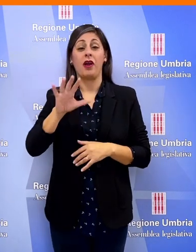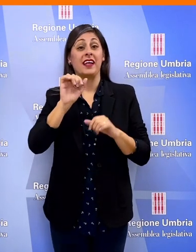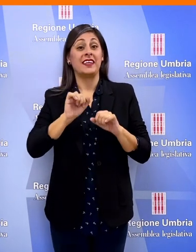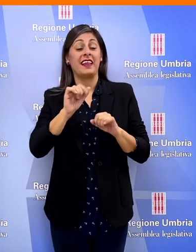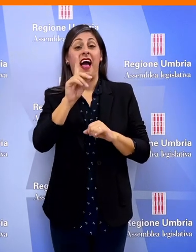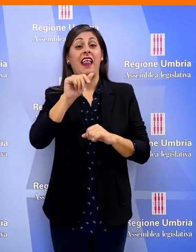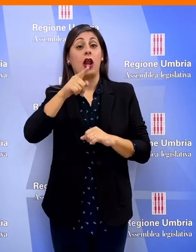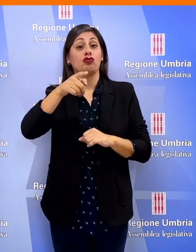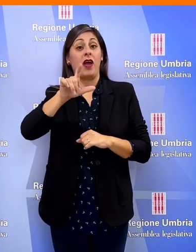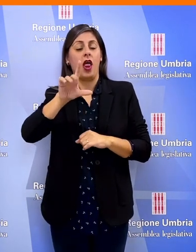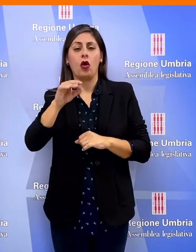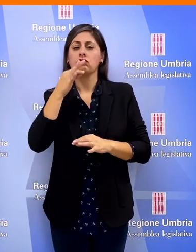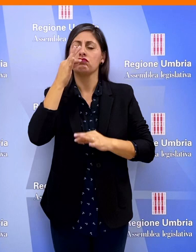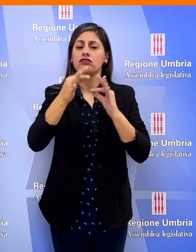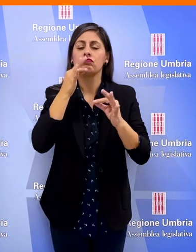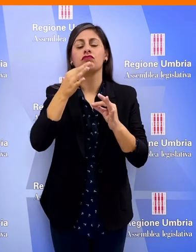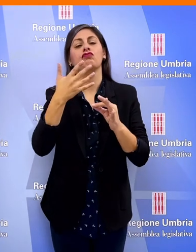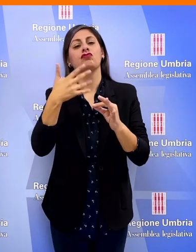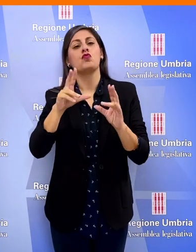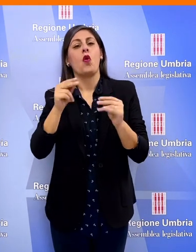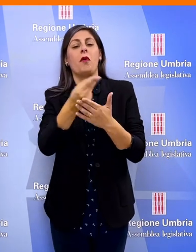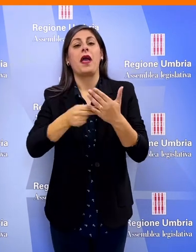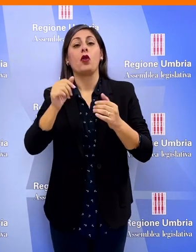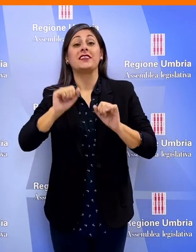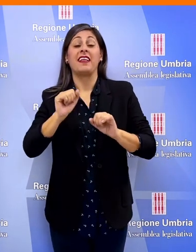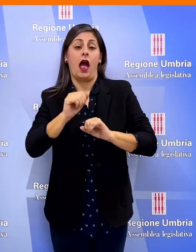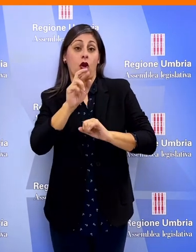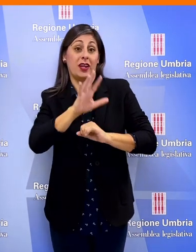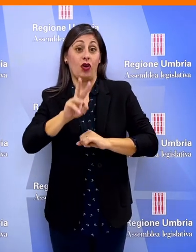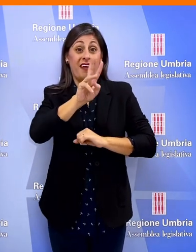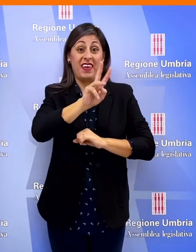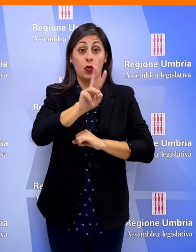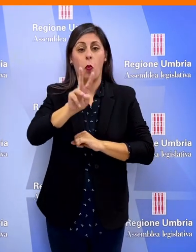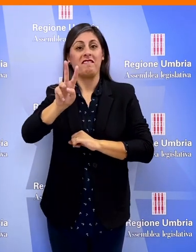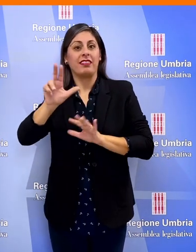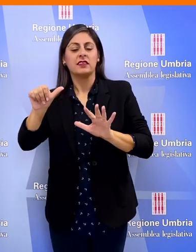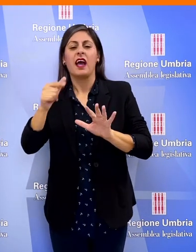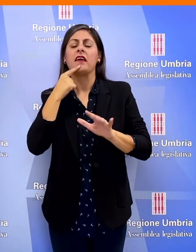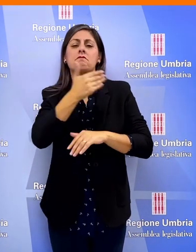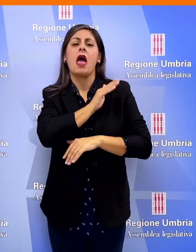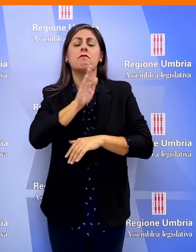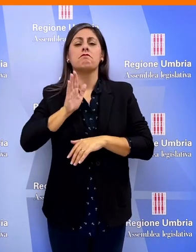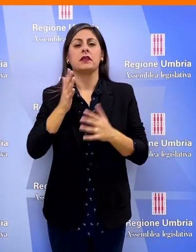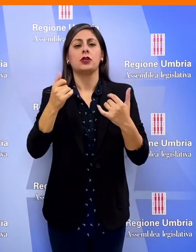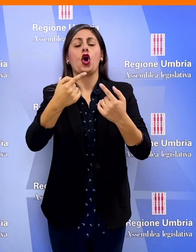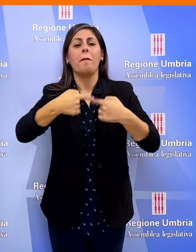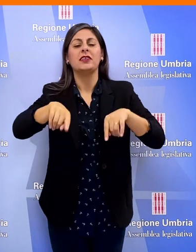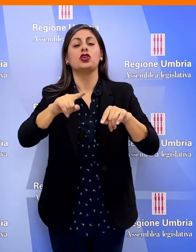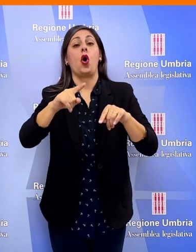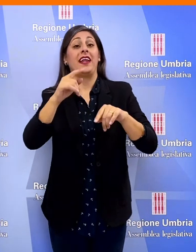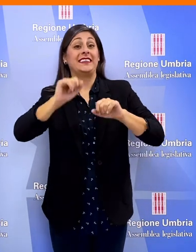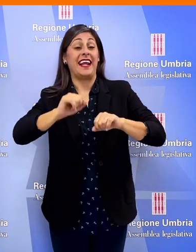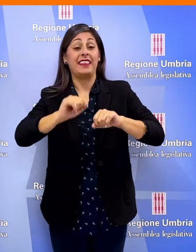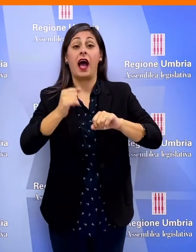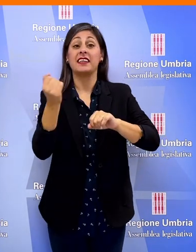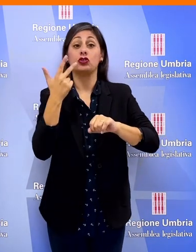direttore regionale della Sanità Massimo D'Angelo hanno illustrato il nuovo piano sanitario regionale 2022-2026 ai membri della Commissione Sanità e Servizi